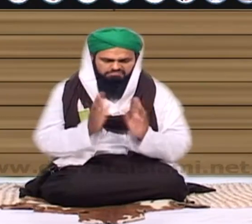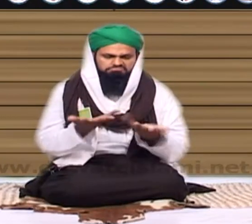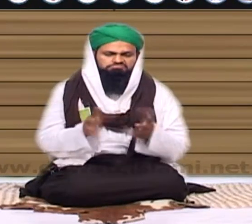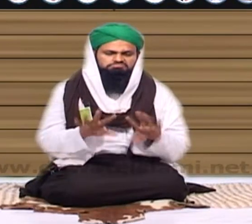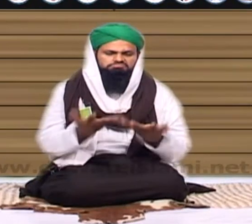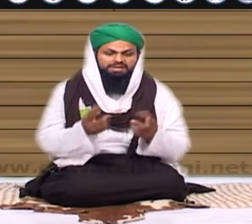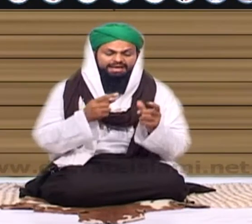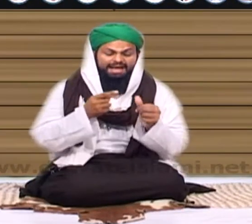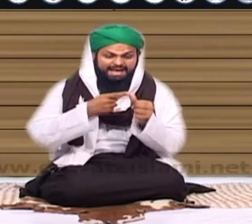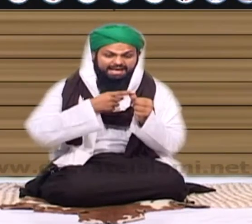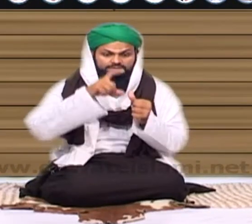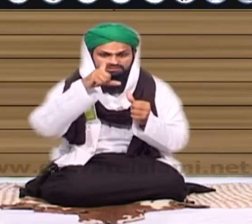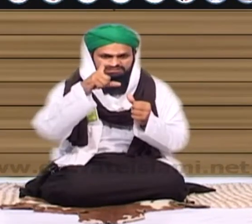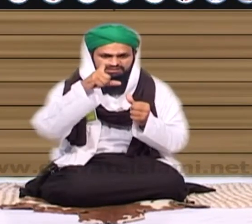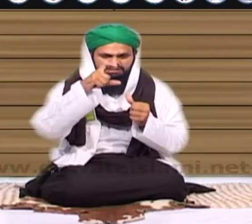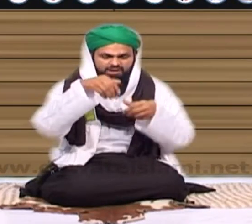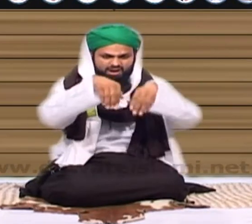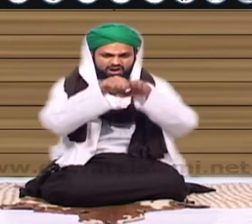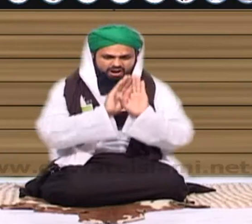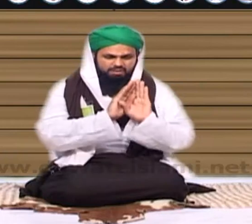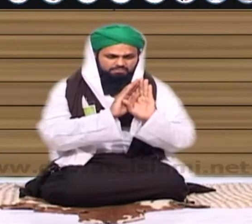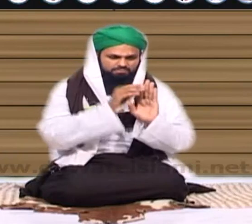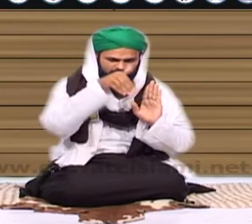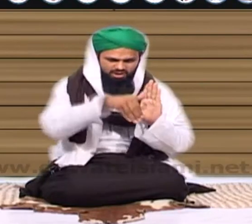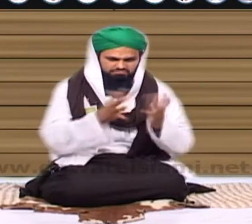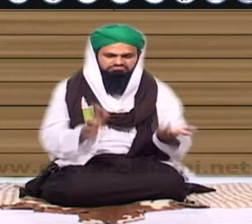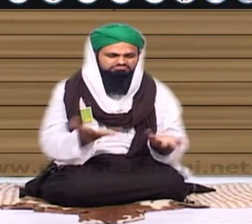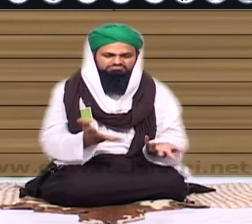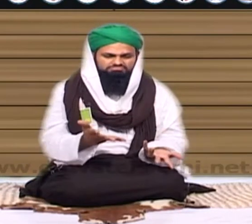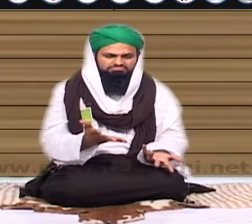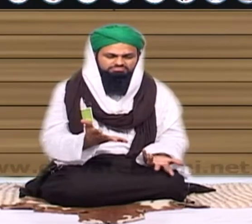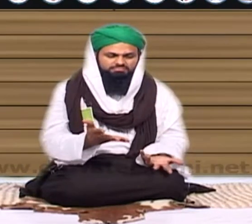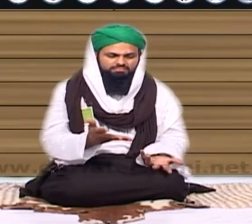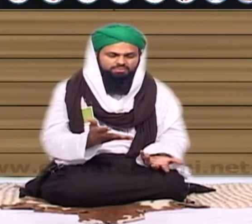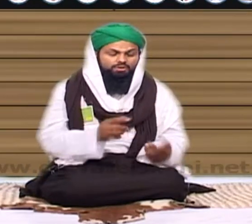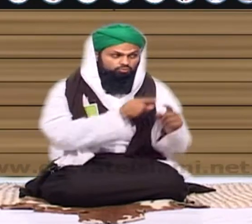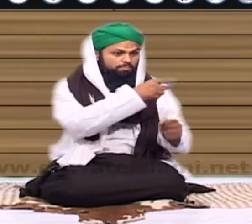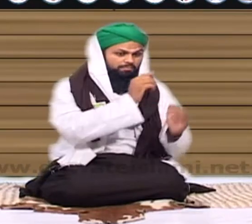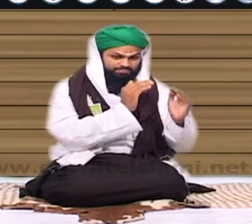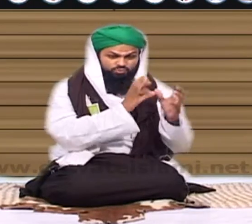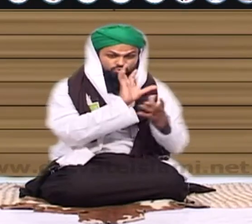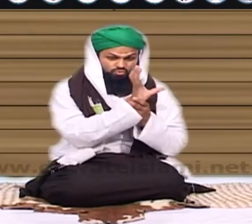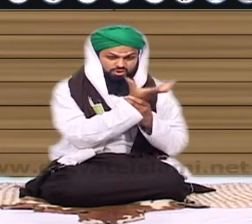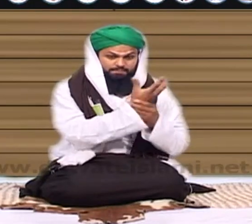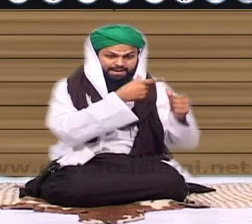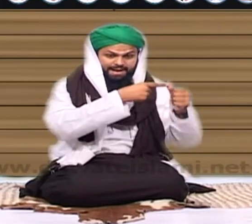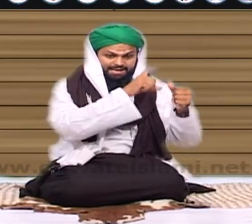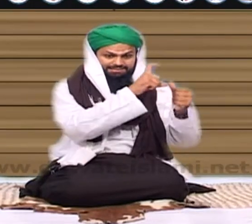پنکھا لگائے گا اے ائر کنڈیشن روم میں رہنے والوں آپ کی قبر ائر کنڈیشن تھوڑی